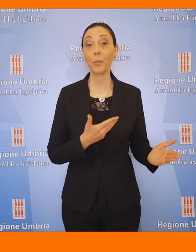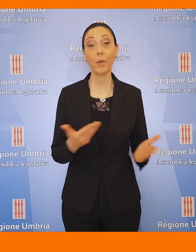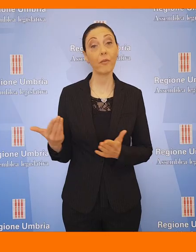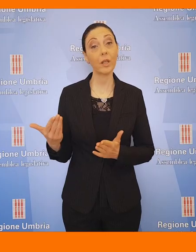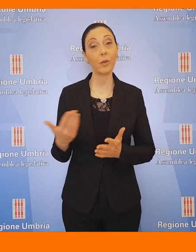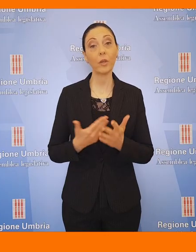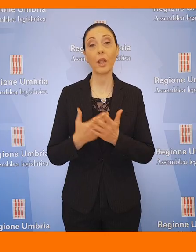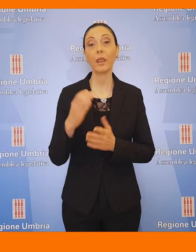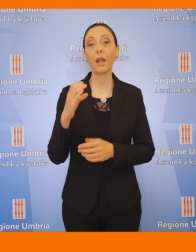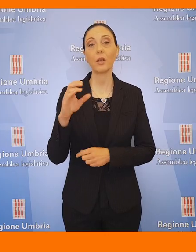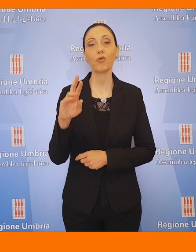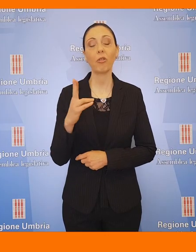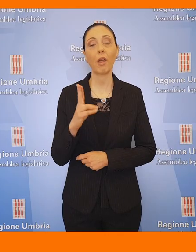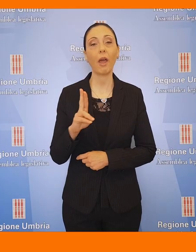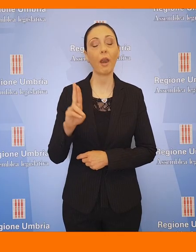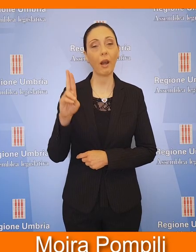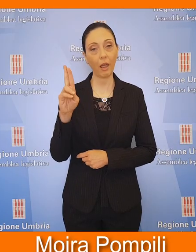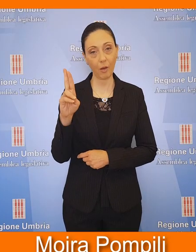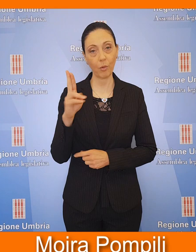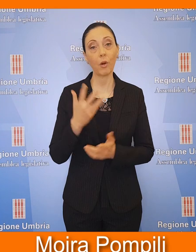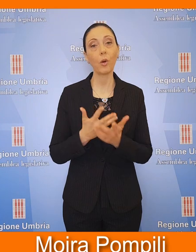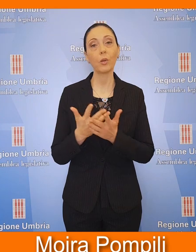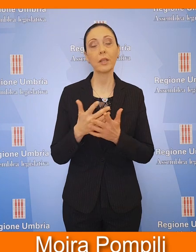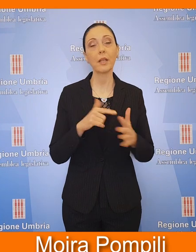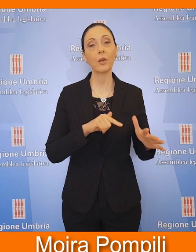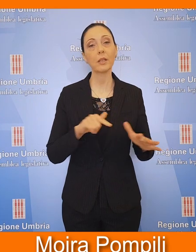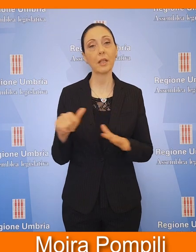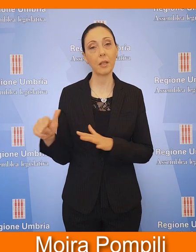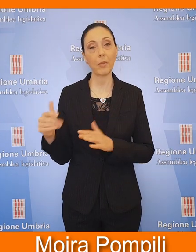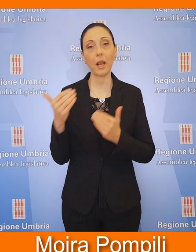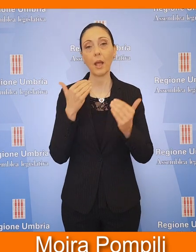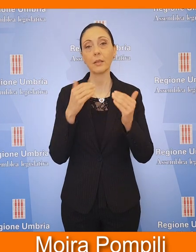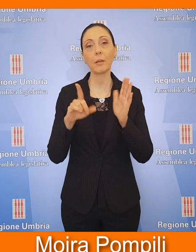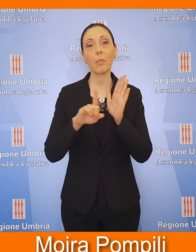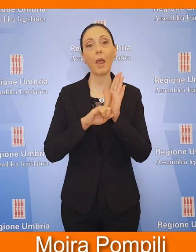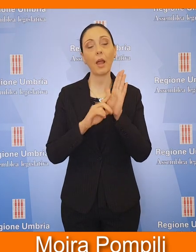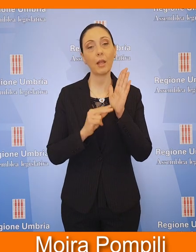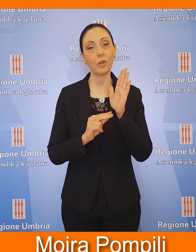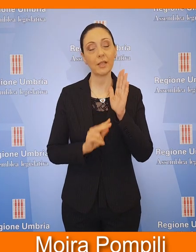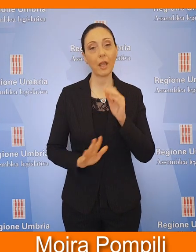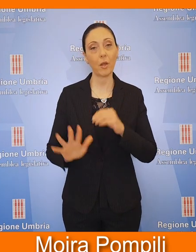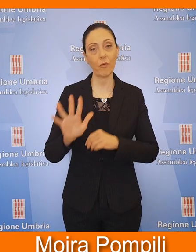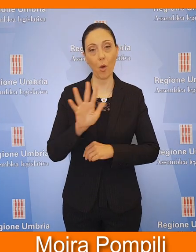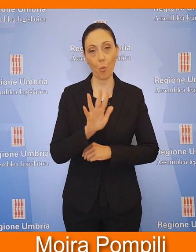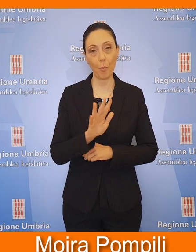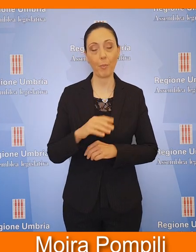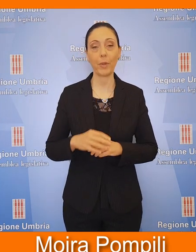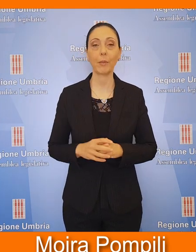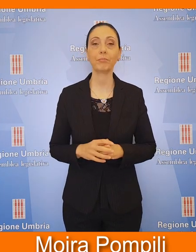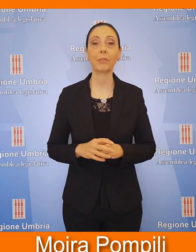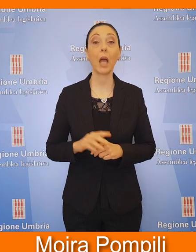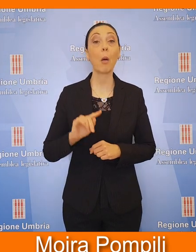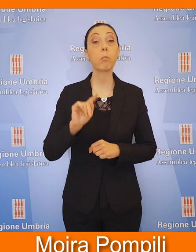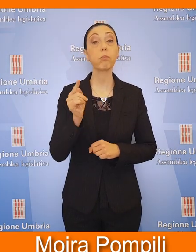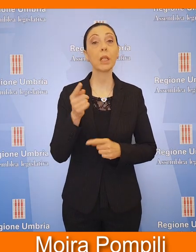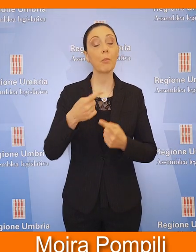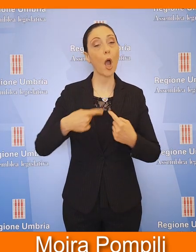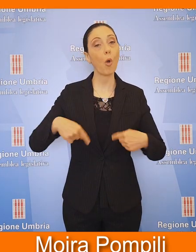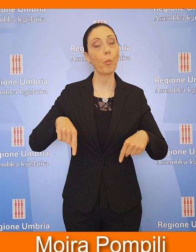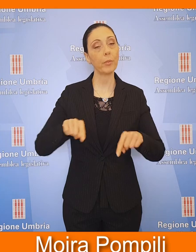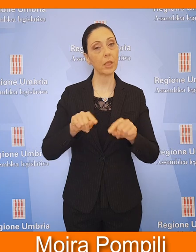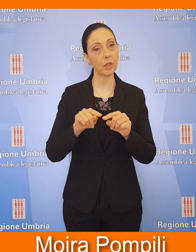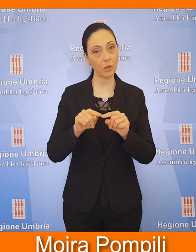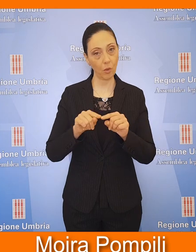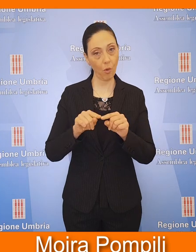Benvenuti a TeleCRU, notiziario settimanale dell'Assemblea Legislativa dell'Umbria. La